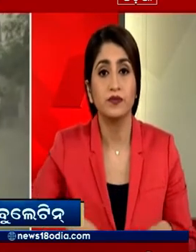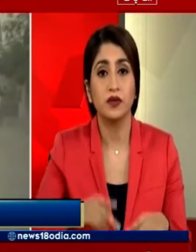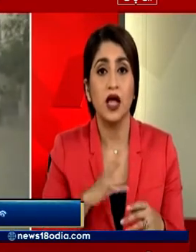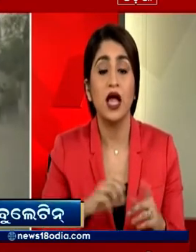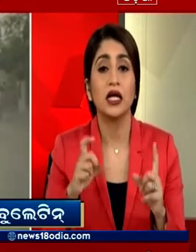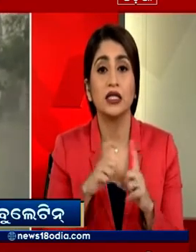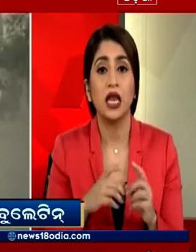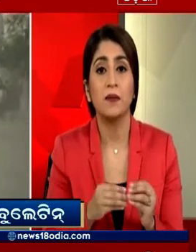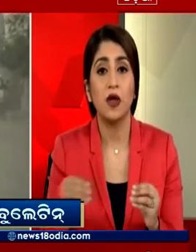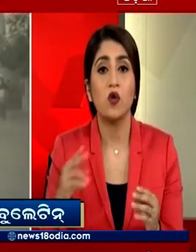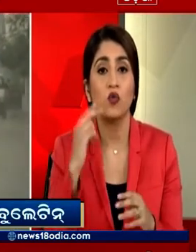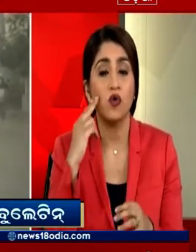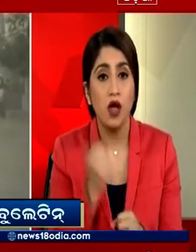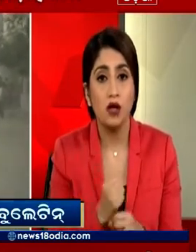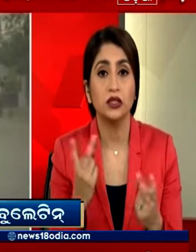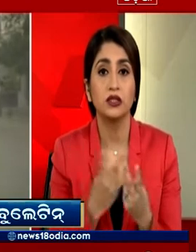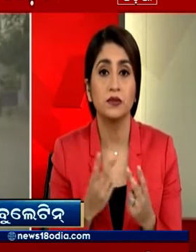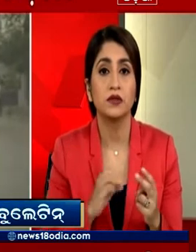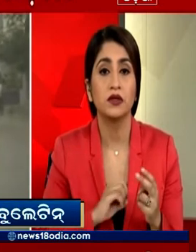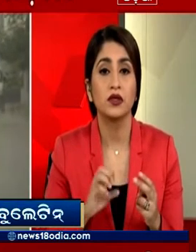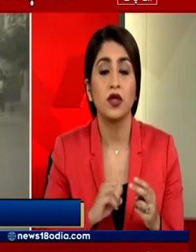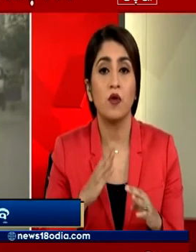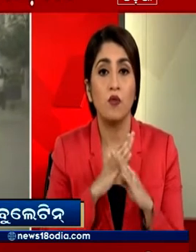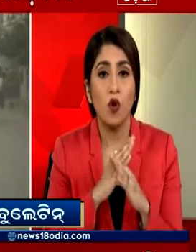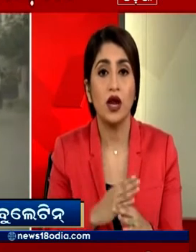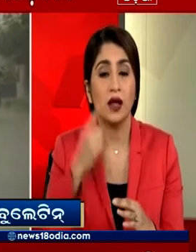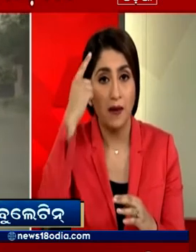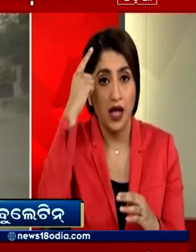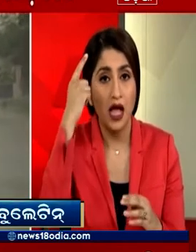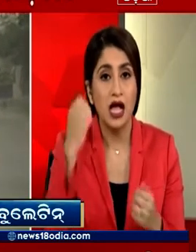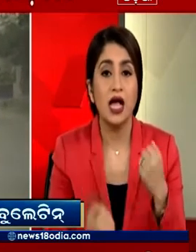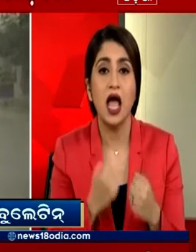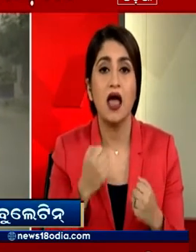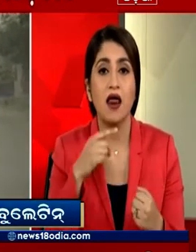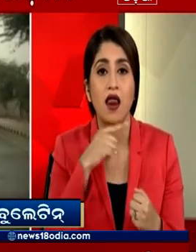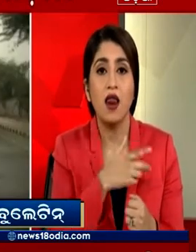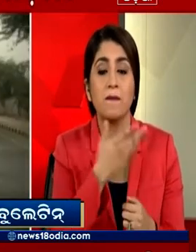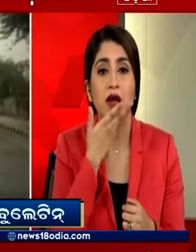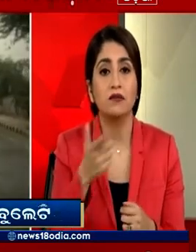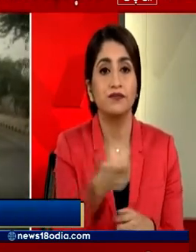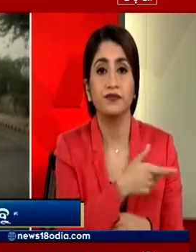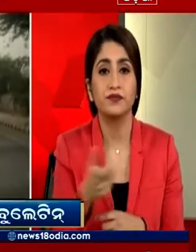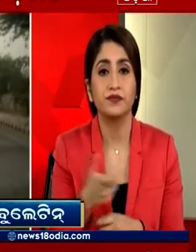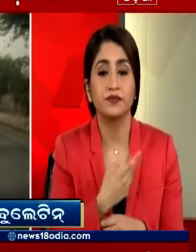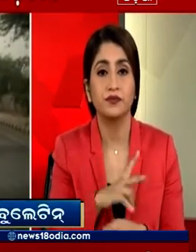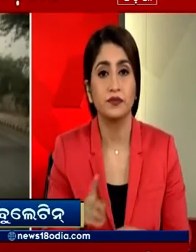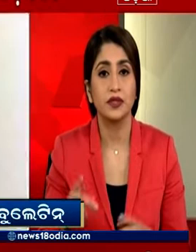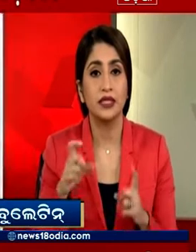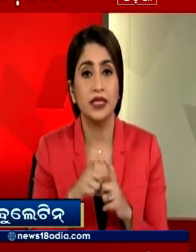के पास गुरुग्राम में भी प्रदूशन से बचाप के लिए दमकल की गाड़ियां पानी का छड़काप कर रही है दिल्ली और